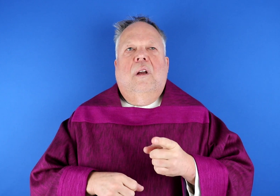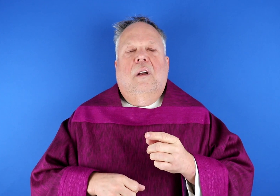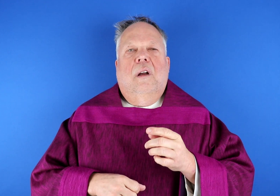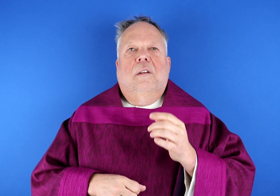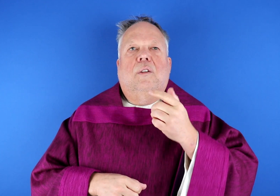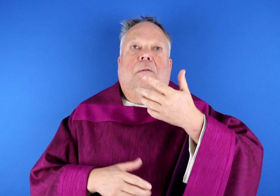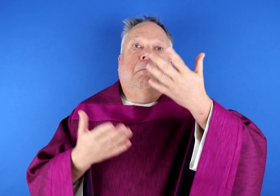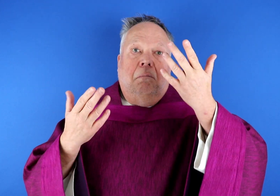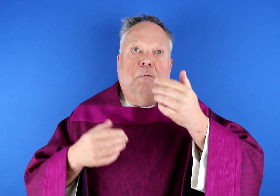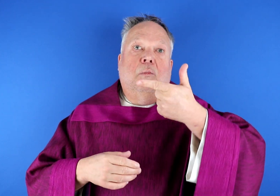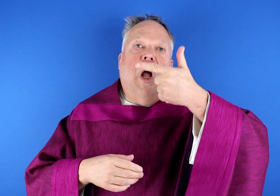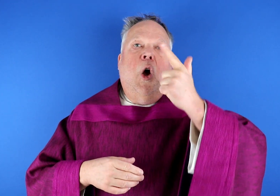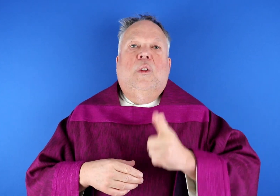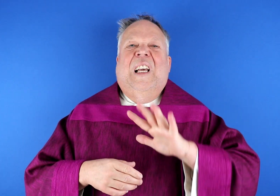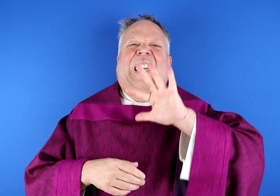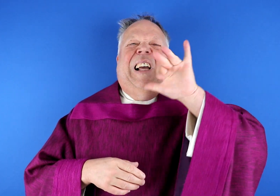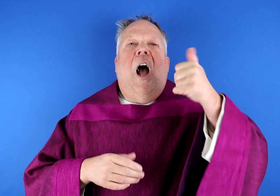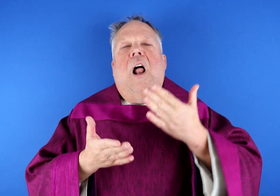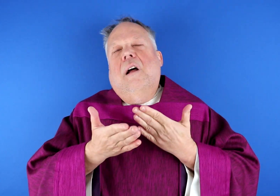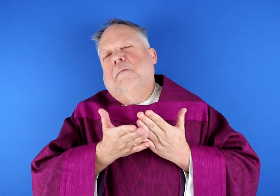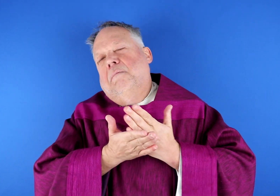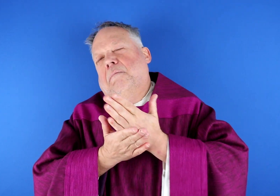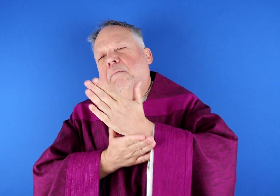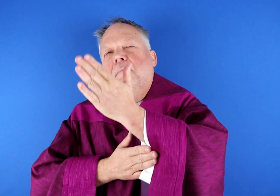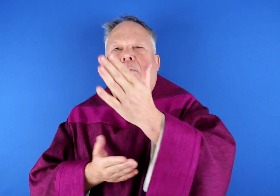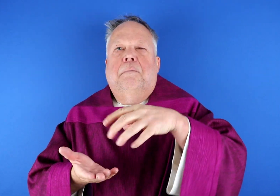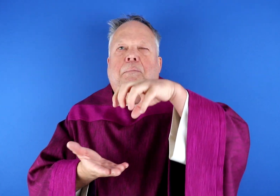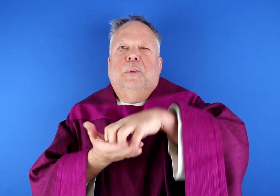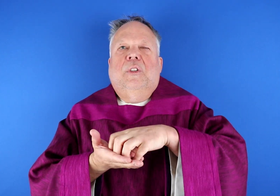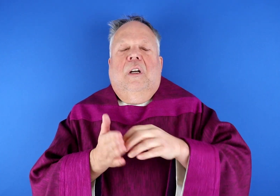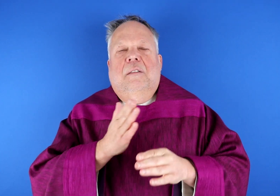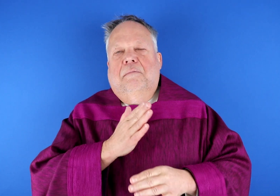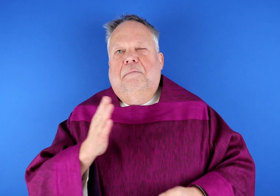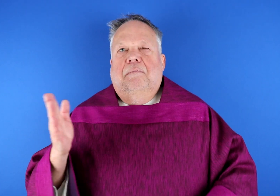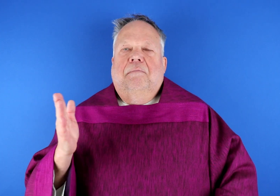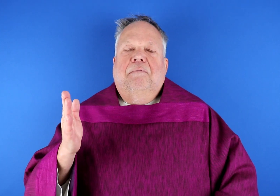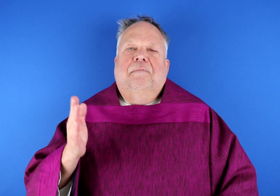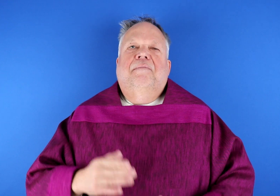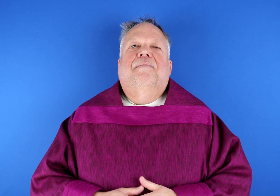Ein solches Haus kann 100 oder vielleicht sogar 200 Jahre alt bestehen.